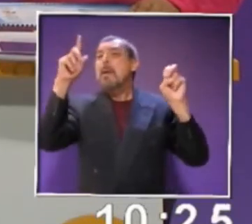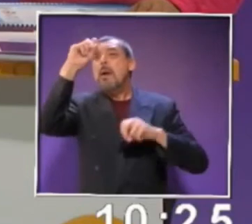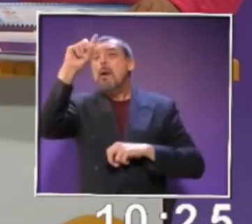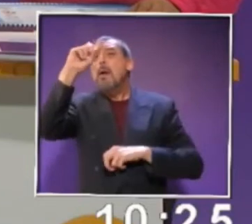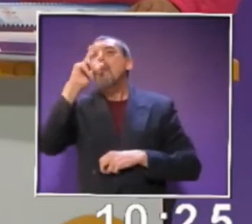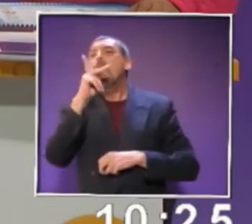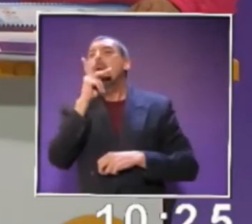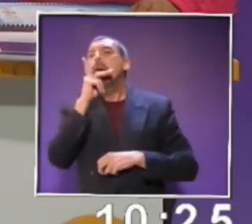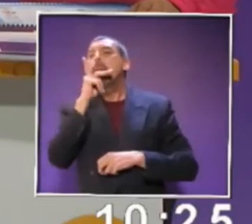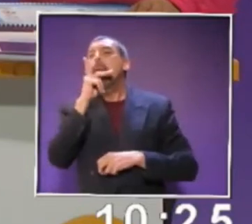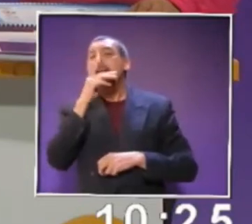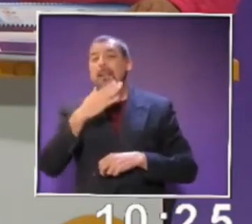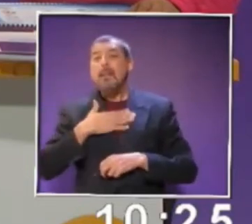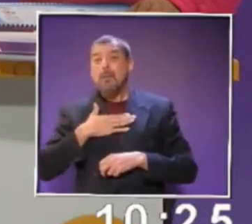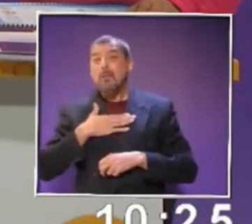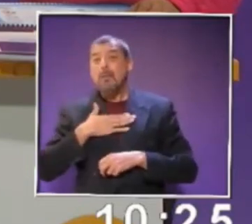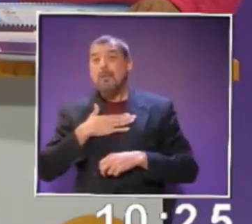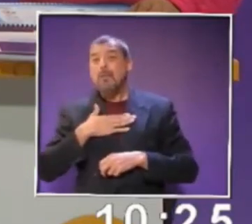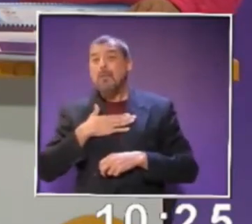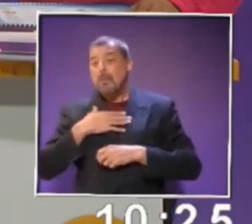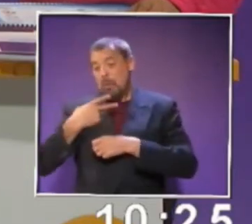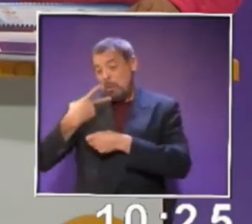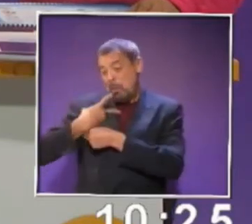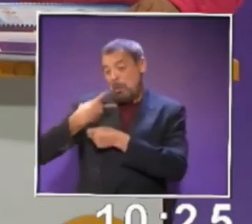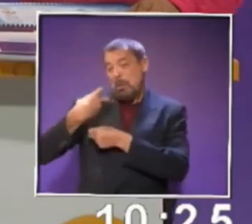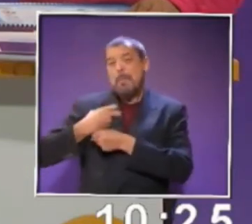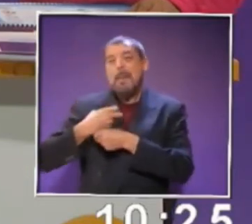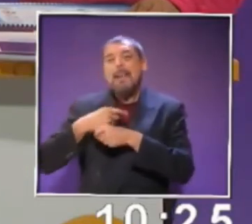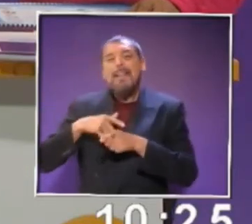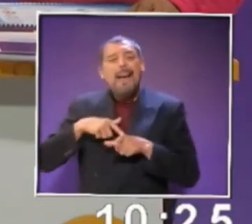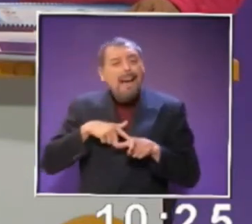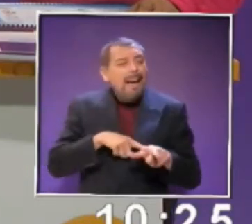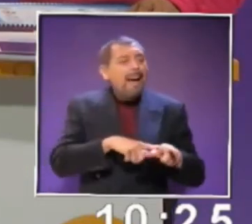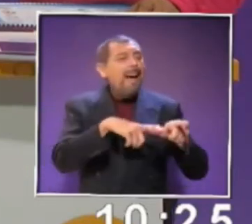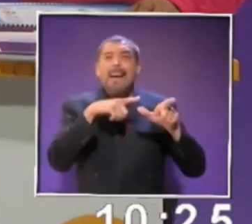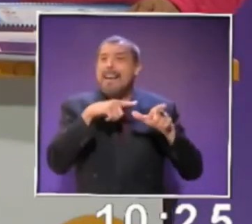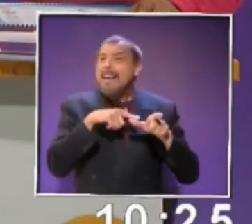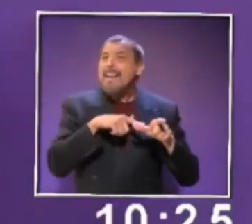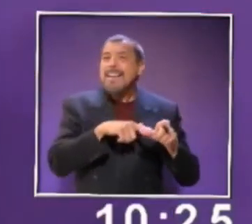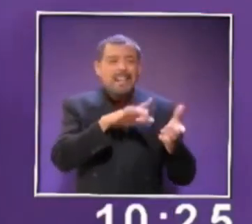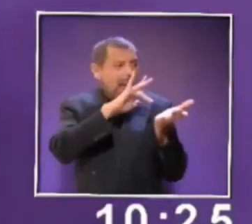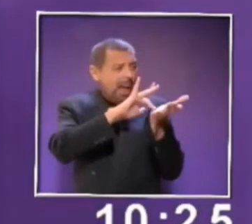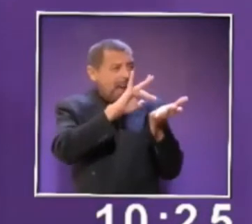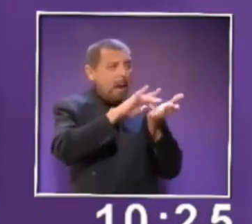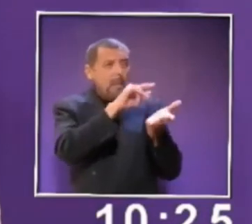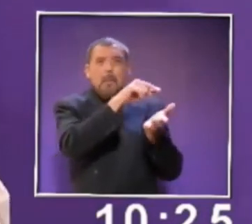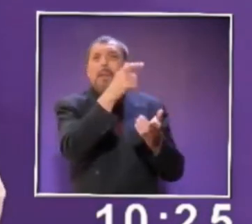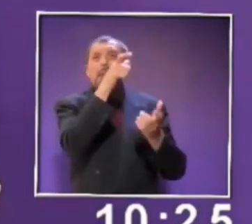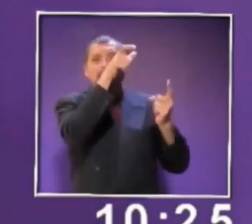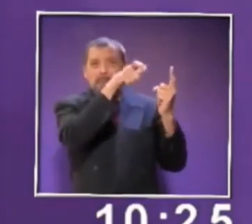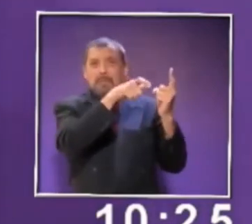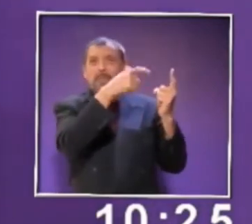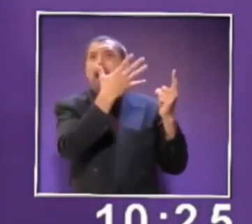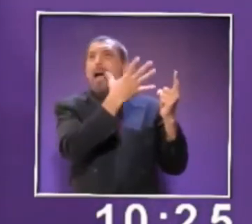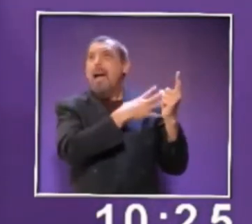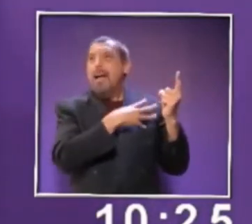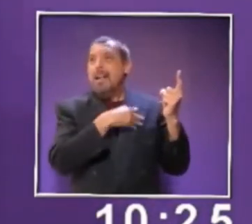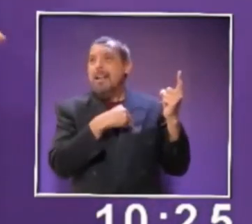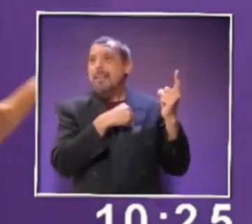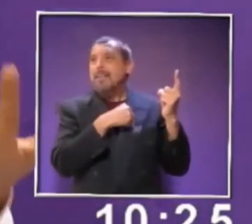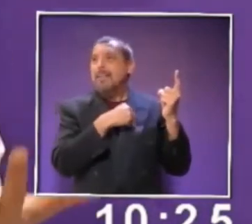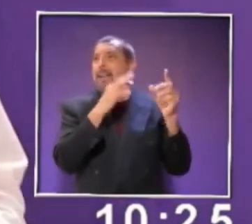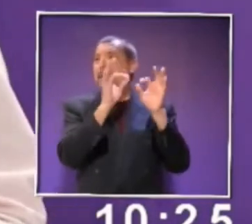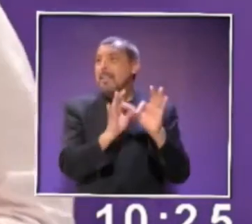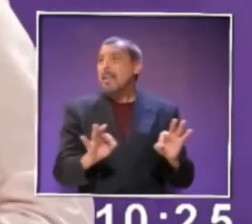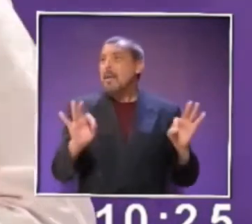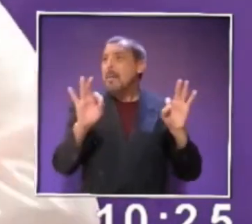de familia es lo que nos invita a seguir apoyándonos y más en estos momentos de contingencia, bueno, es nuestra